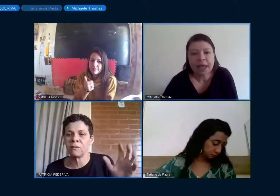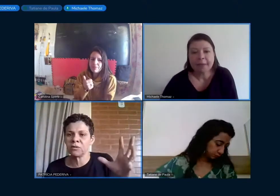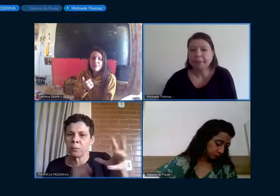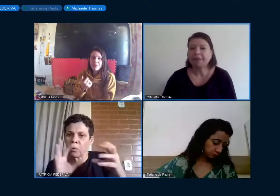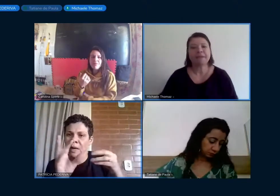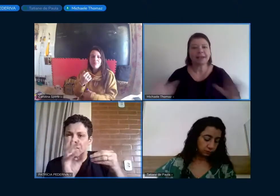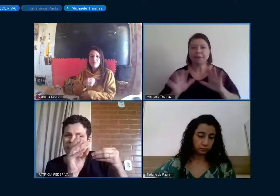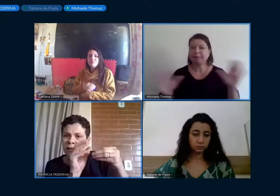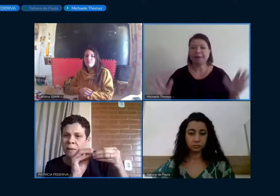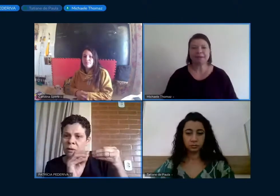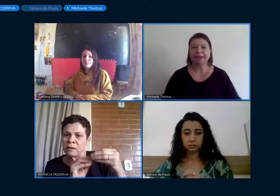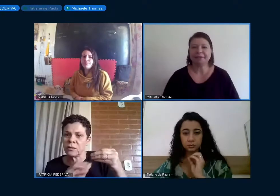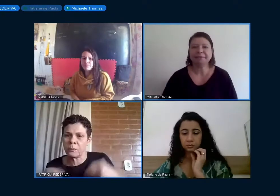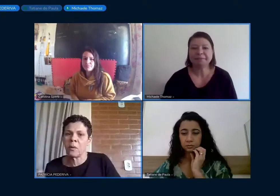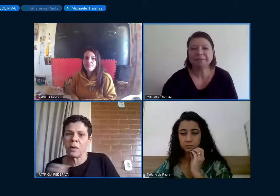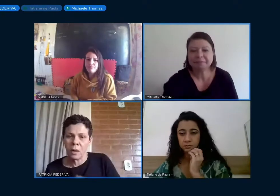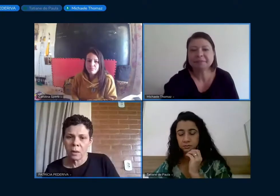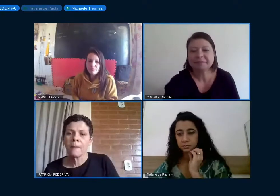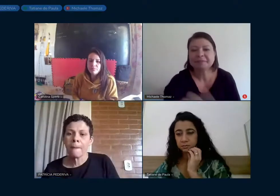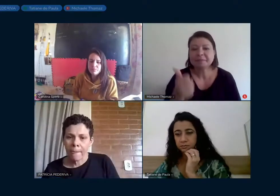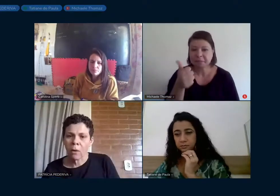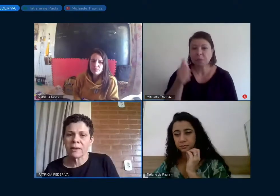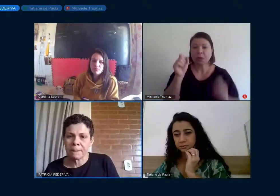perfeito, então vamos procurar fazer uma outra